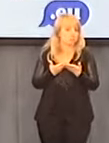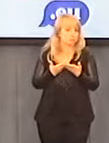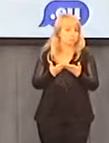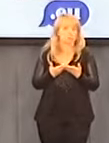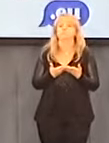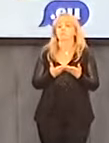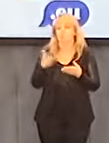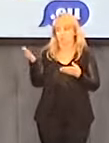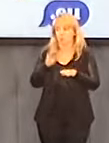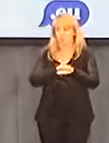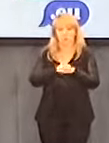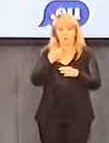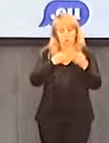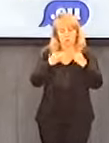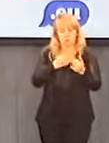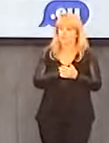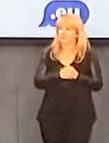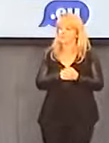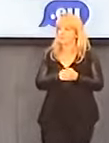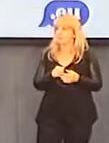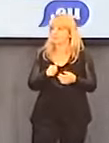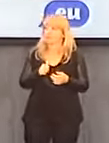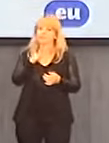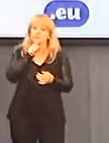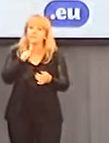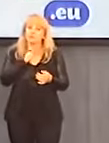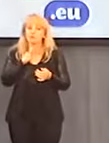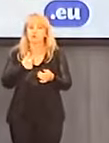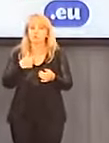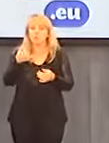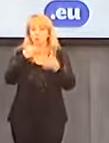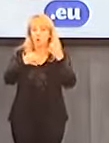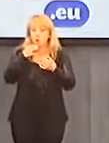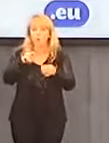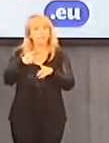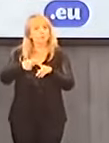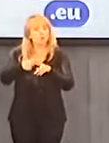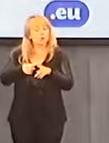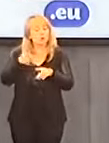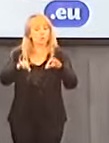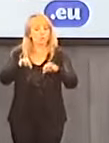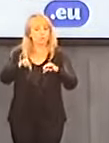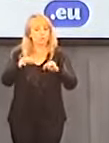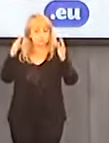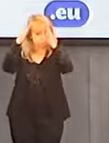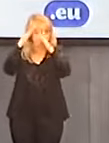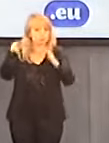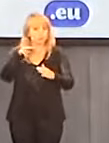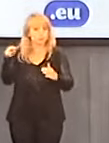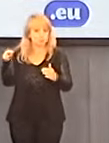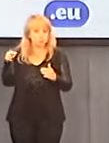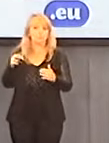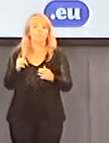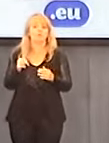poseł Armand Ryfiński. Wczorajsze wypowiedzi członków konferencji Episkopatu Polski, takie jak